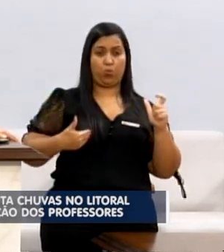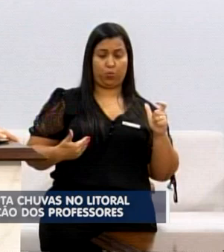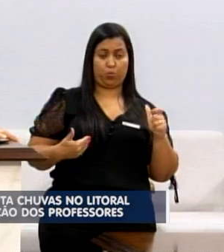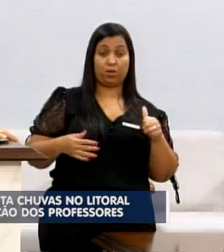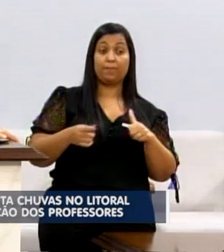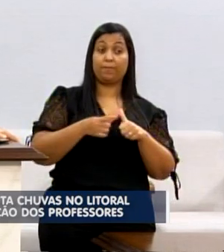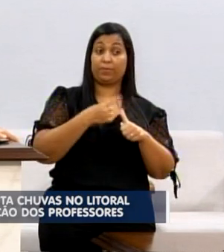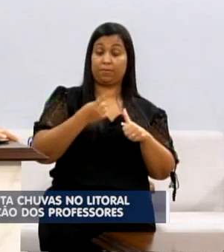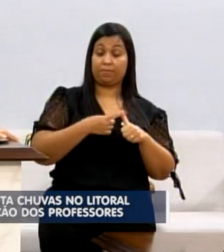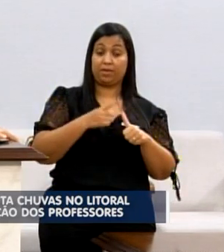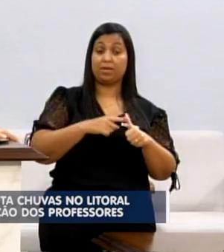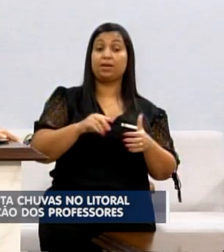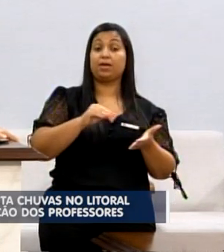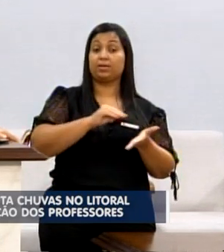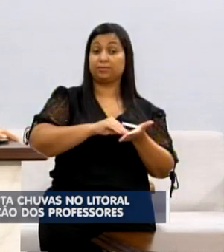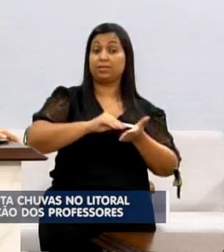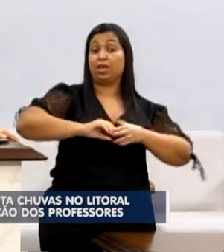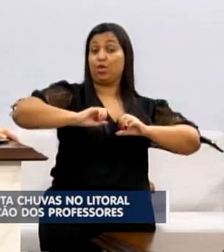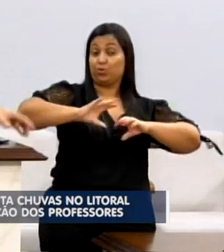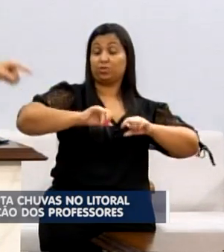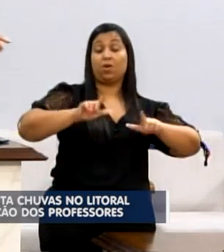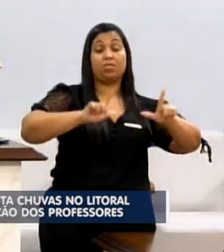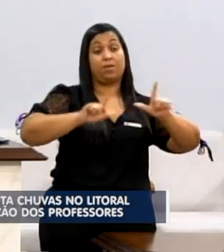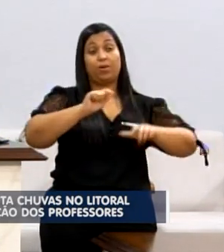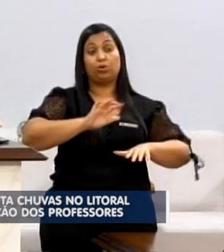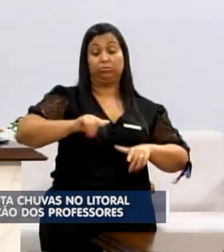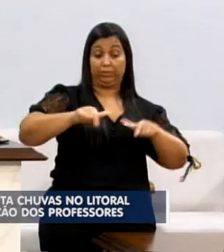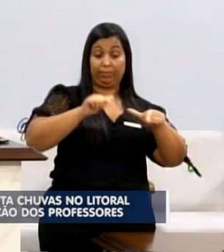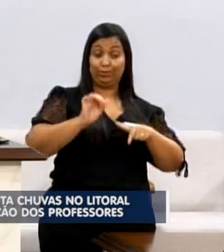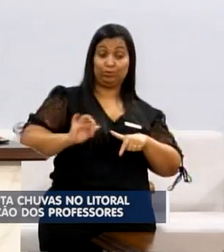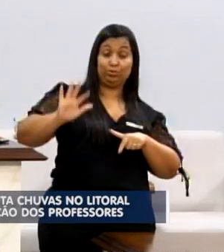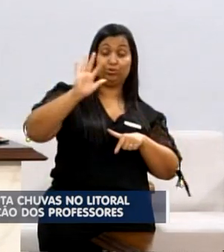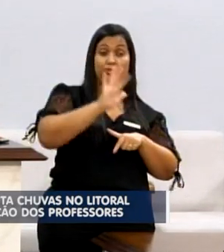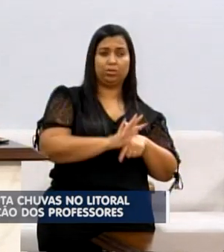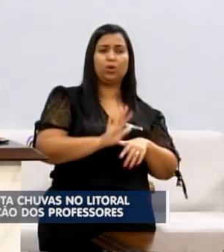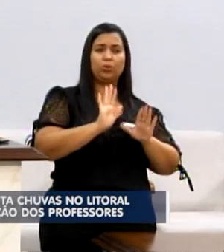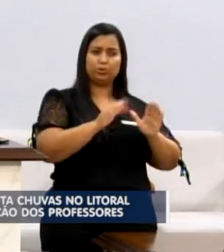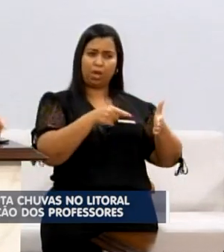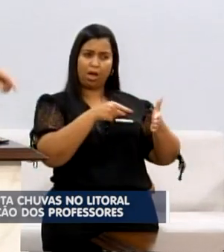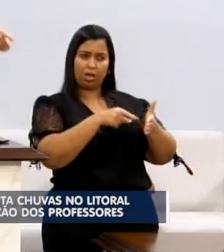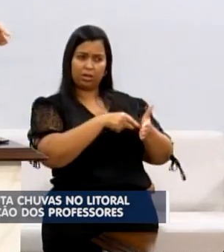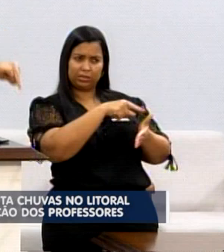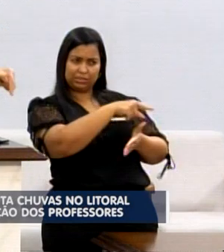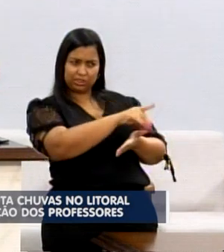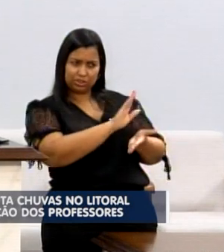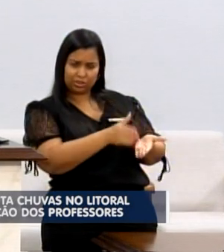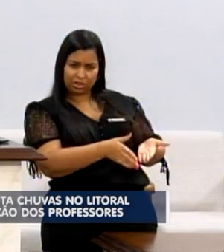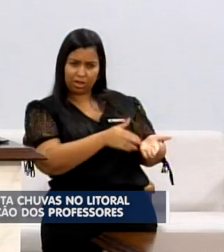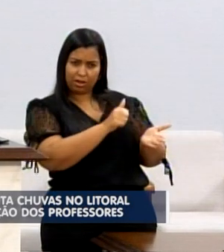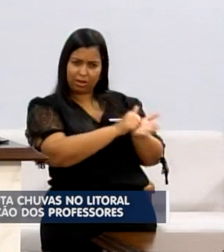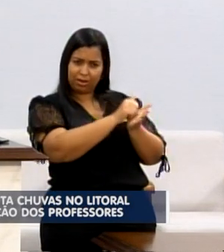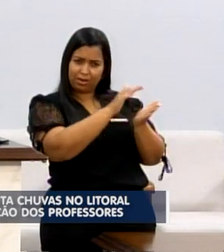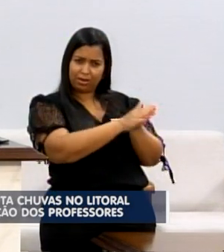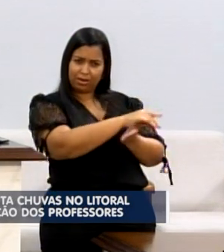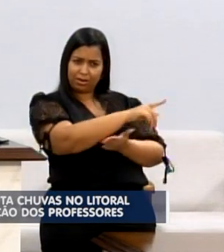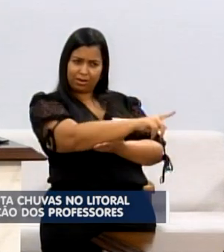a Secretaria da Educação e os serviços gerais, principalmente, já notificaram a empresa, porque tem que notificar.